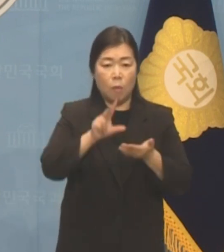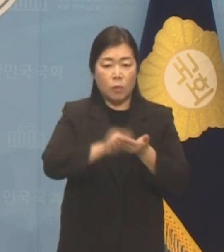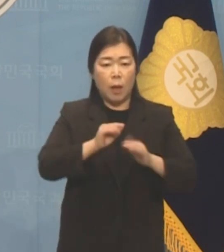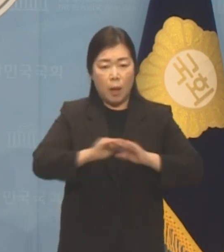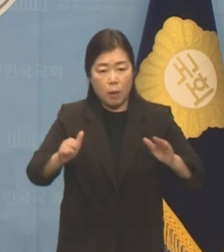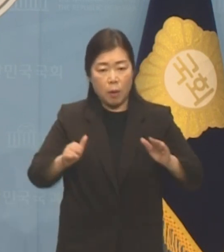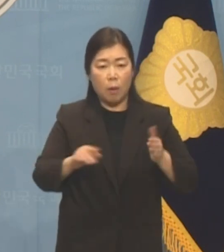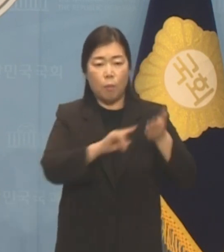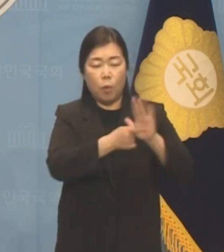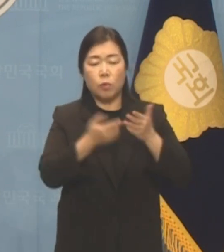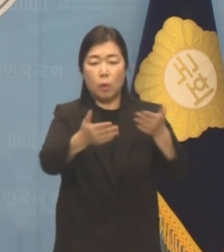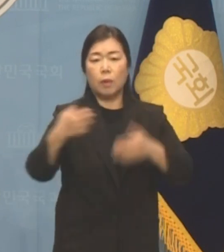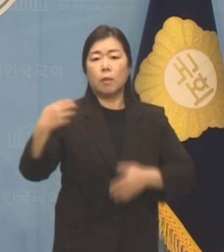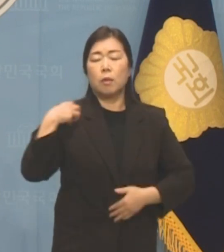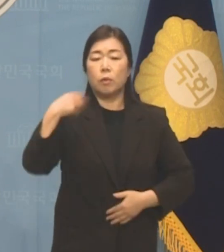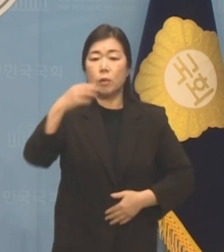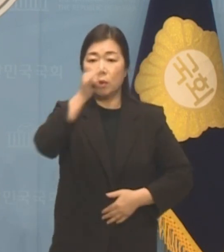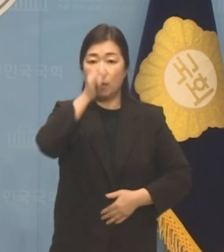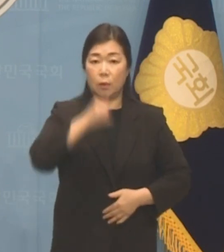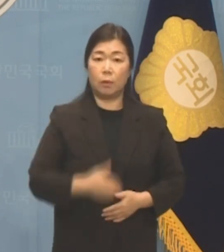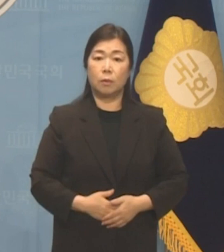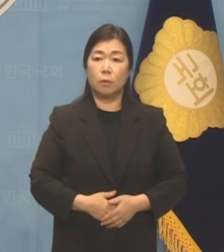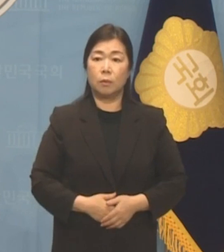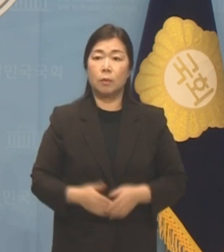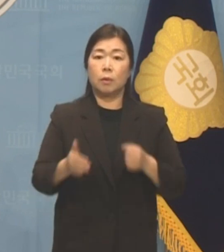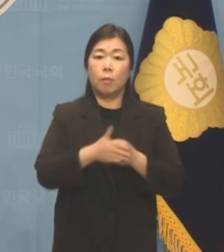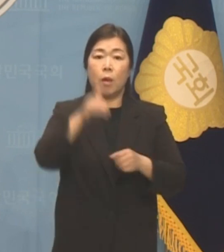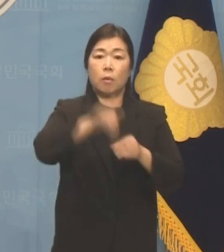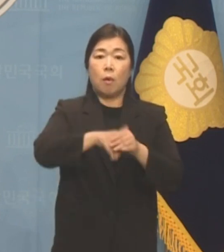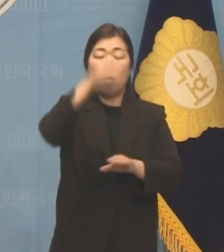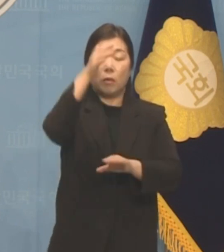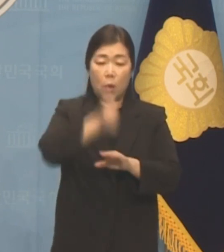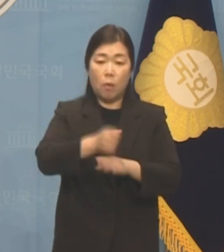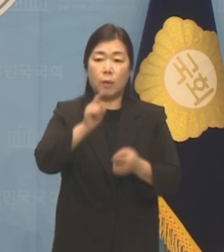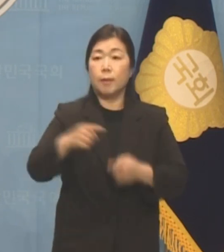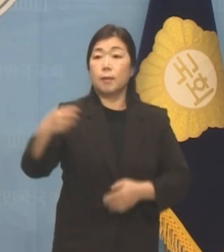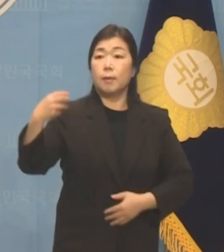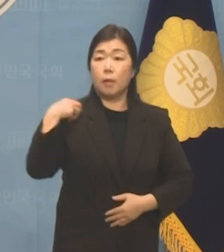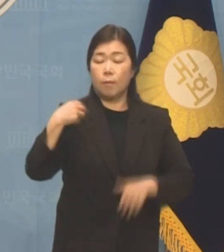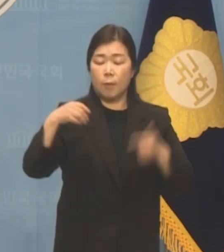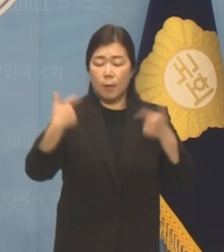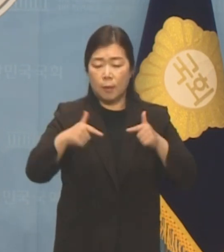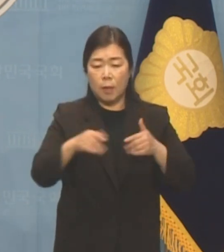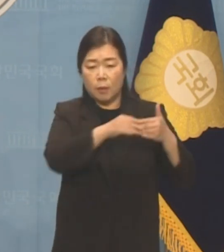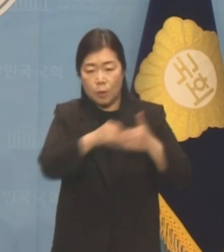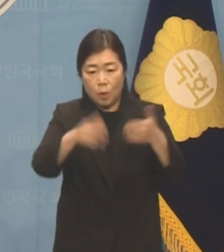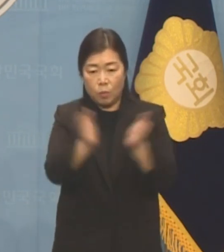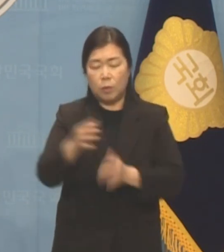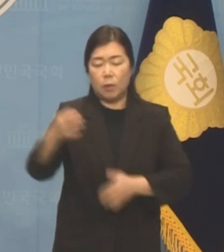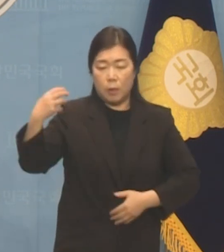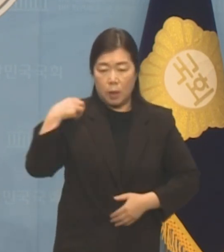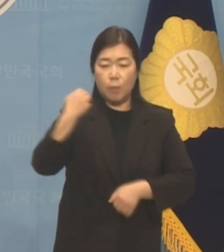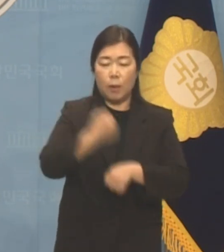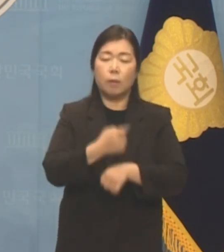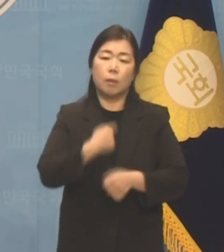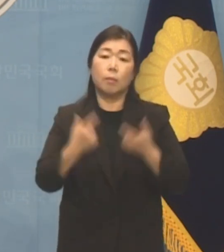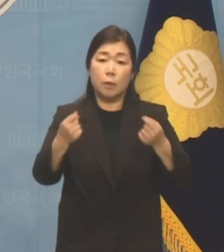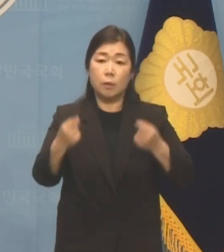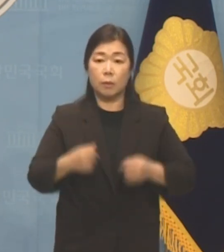의무가 있습니다. 그렇기 때문에 선거 결과에 대한 책임을 늘 지도부가 져왔던 것입니다.